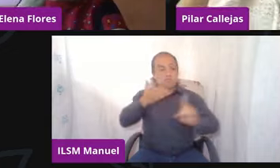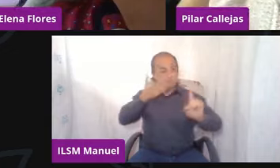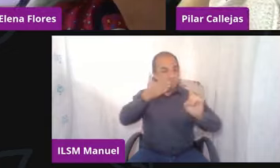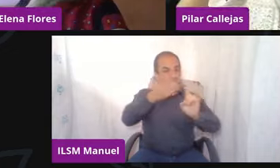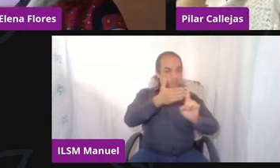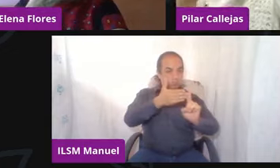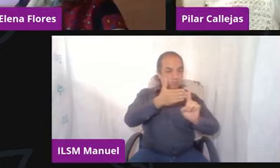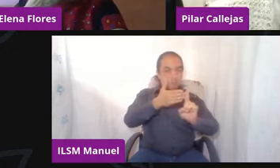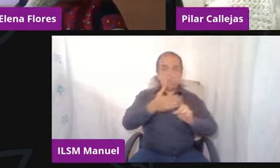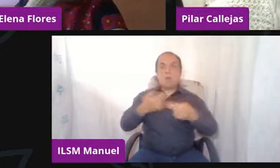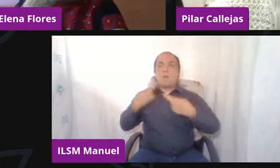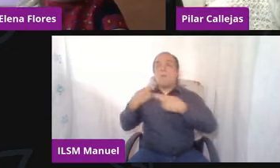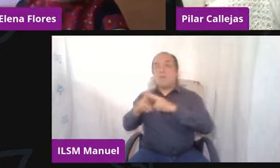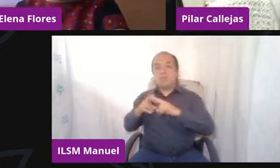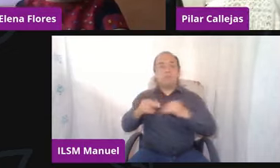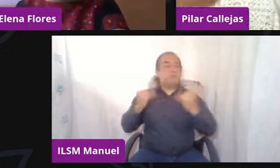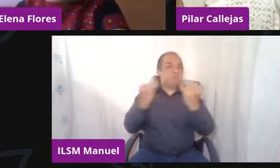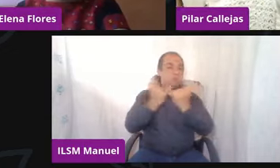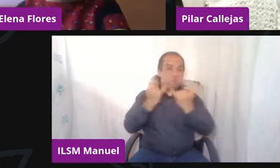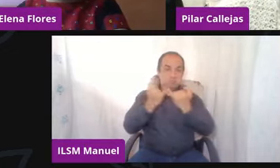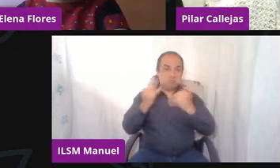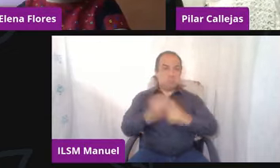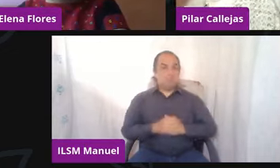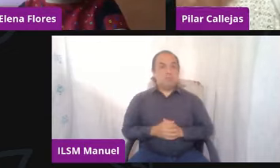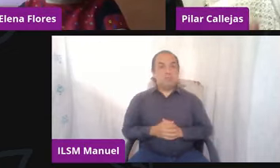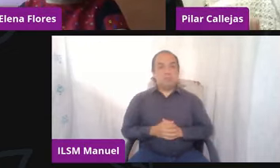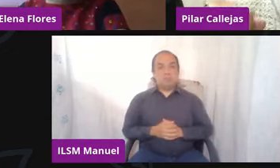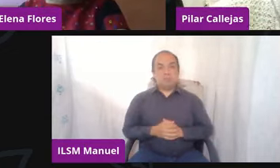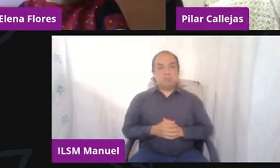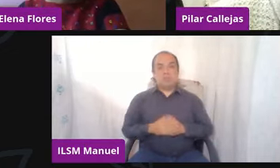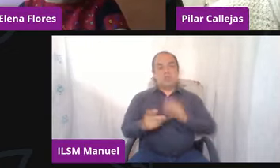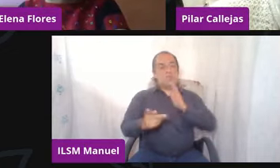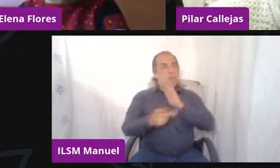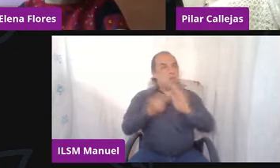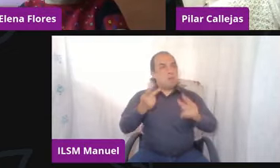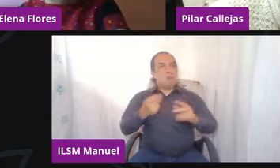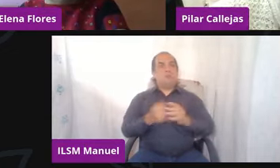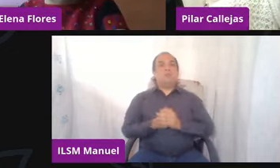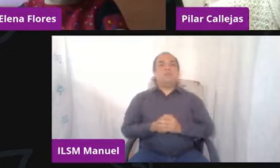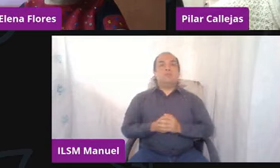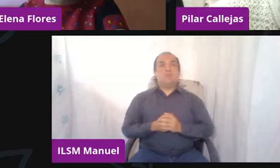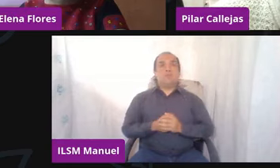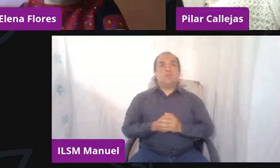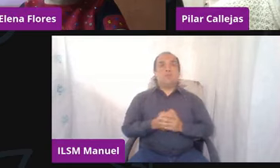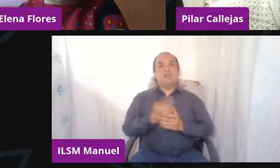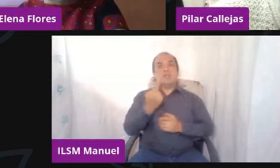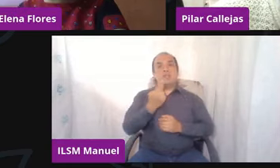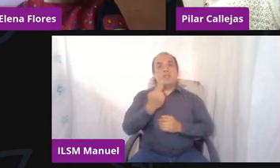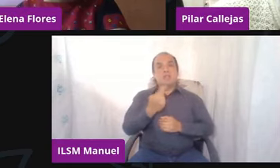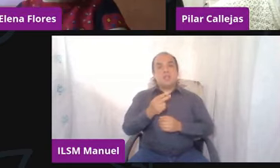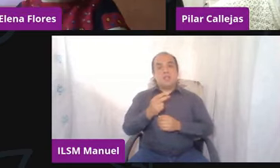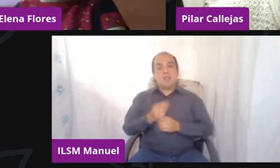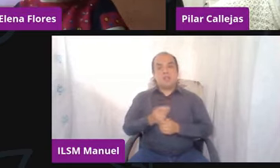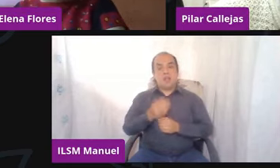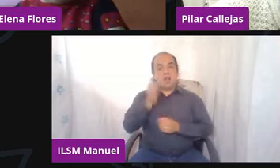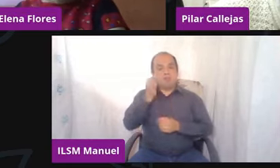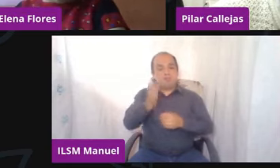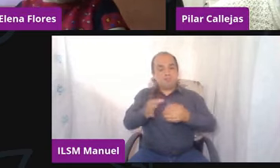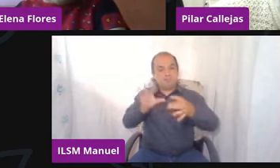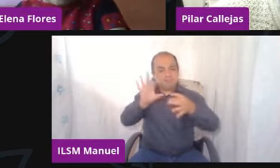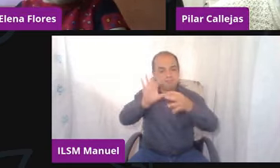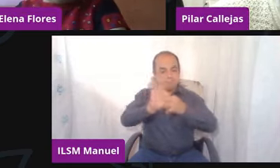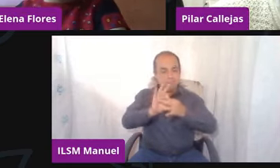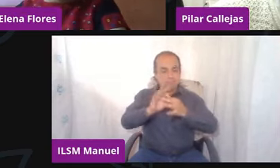A los docentes les viene otro reto y entonces otra vez volvemos a la parte adaptativa. Y lo